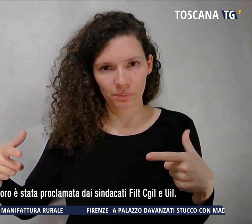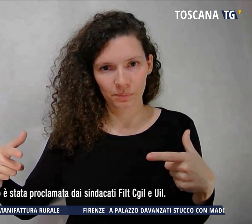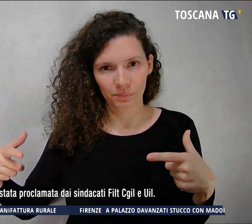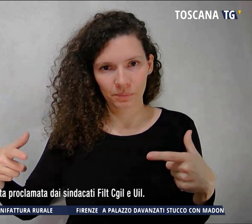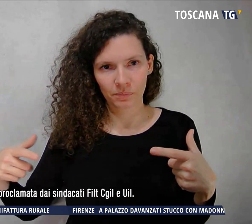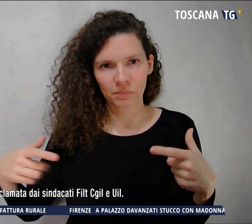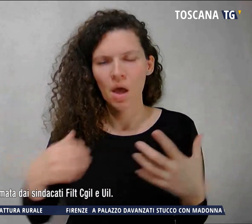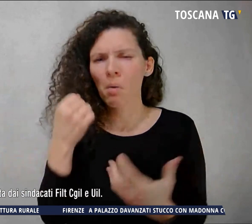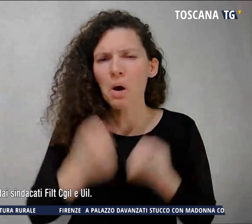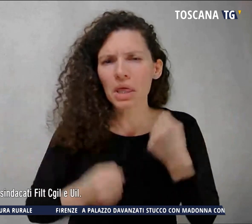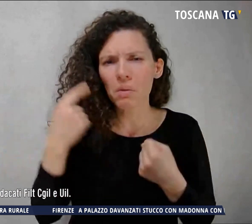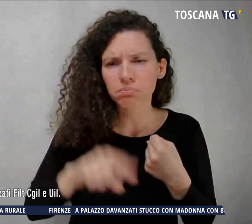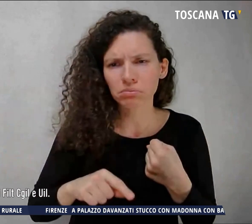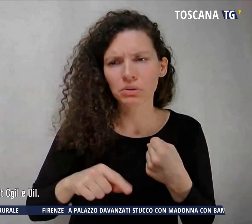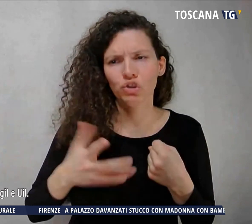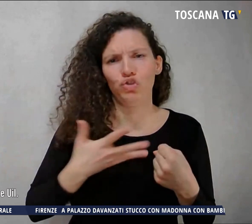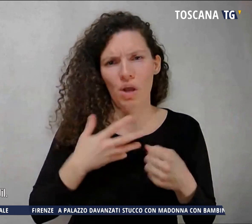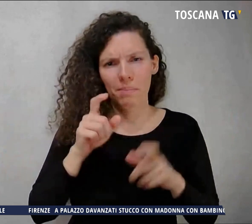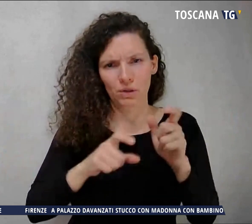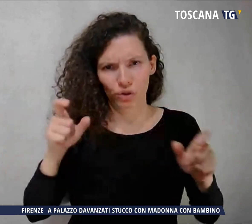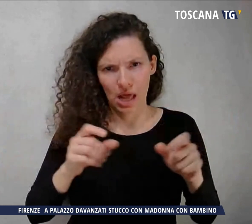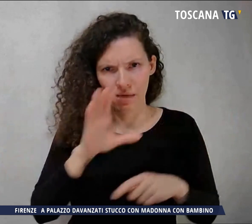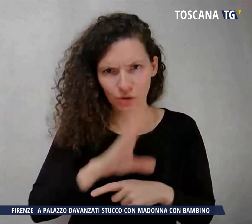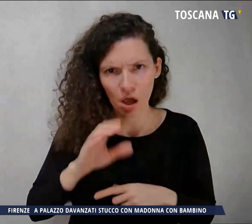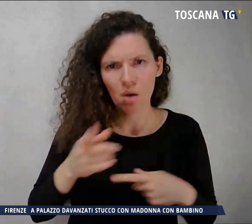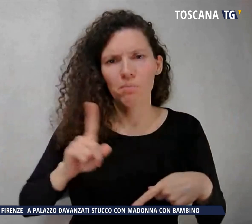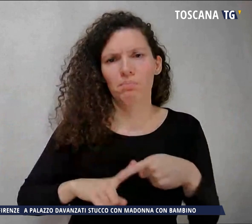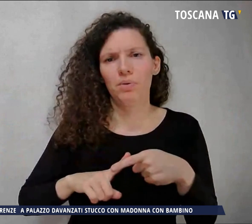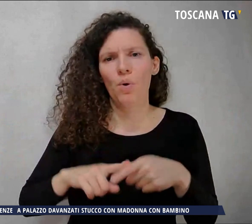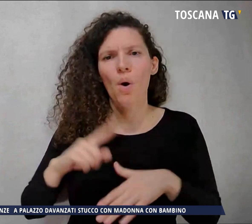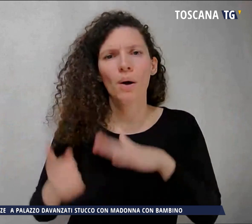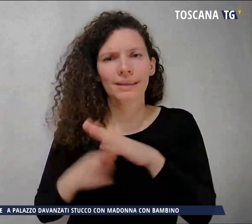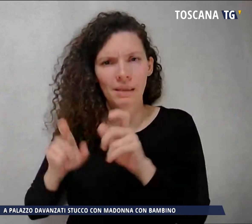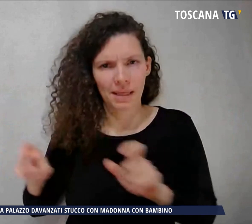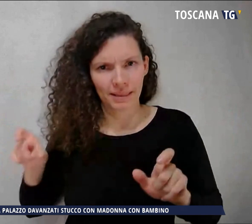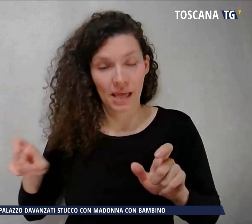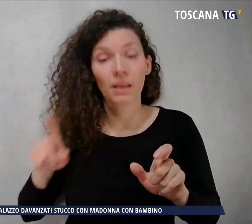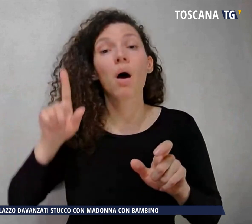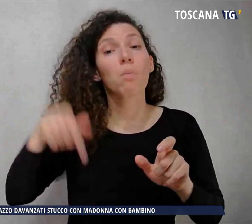viaggiante che gli impiegati, compresi quelli delle biglietterie.